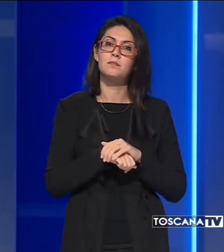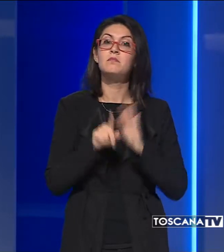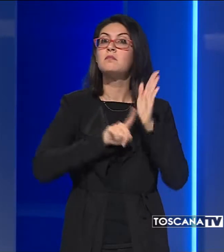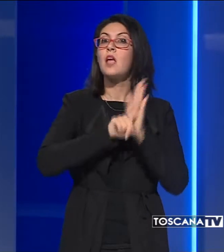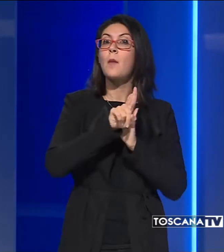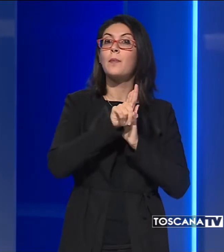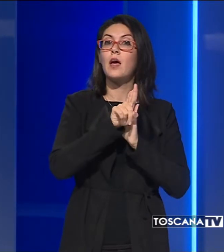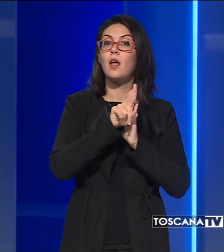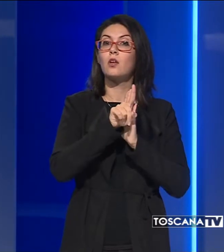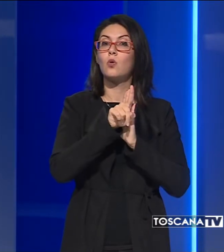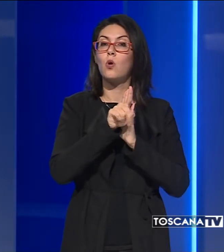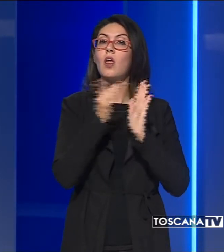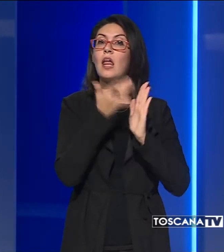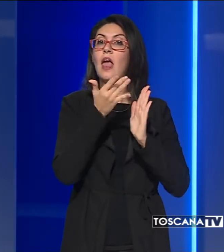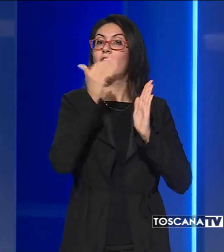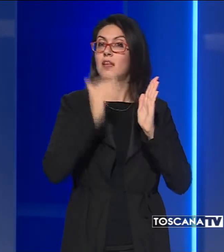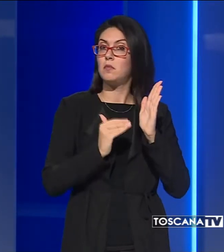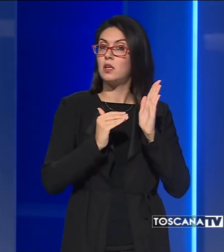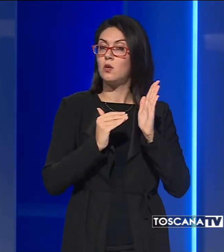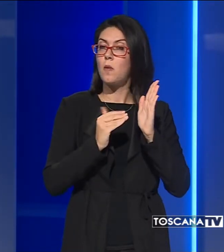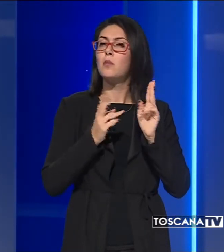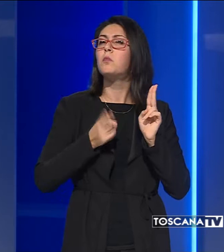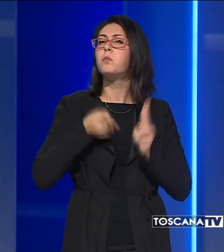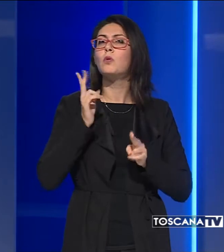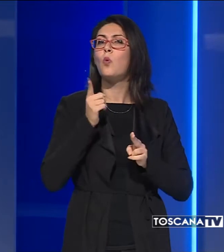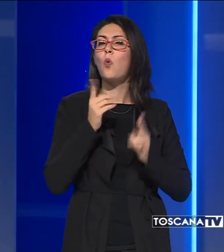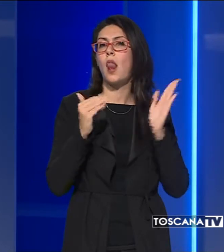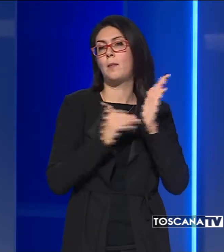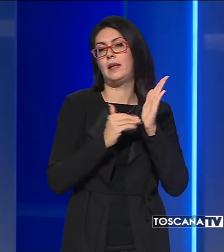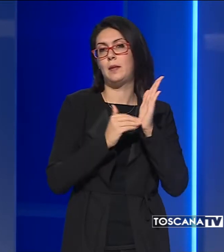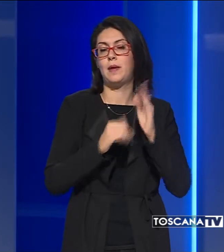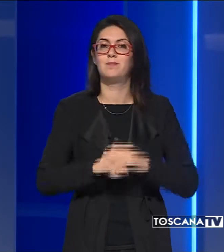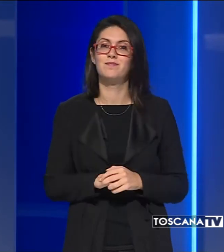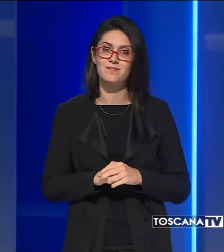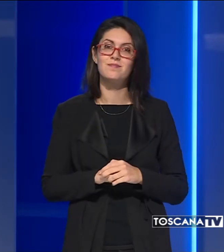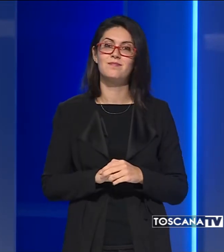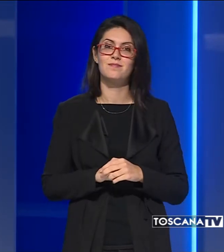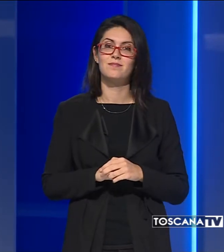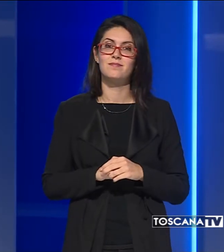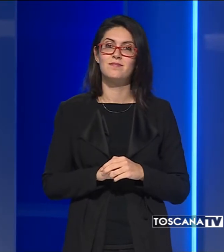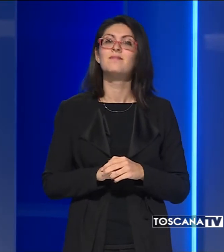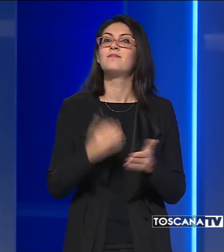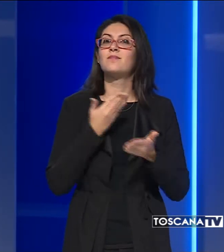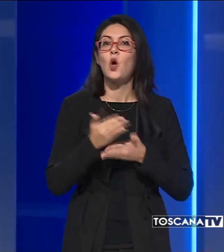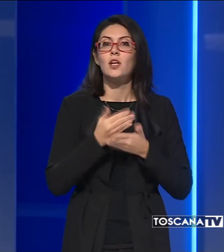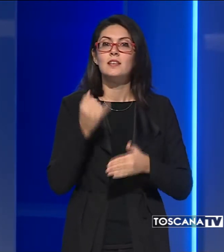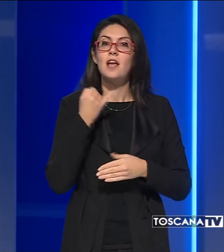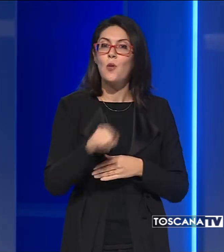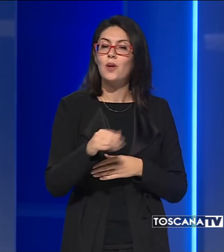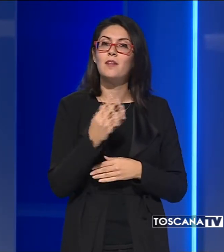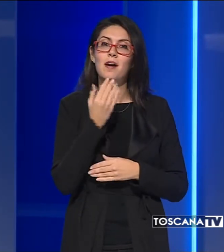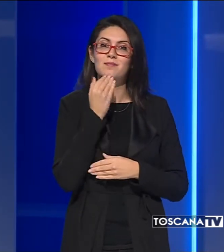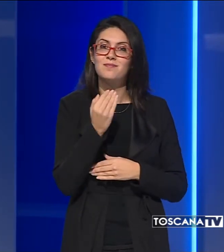Temperature in lieve diminuzione, soprattutto nei valori minimi. Anche per questa sera è